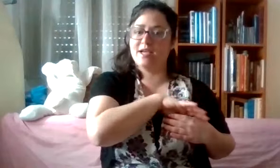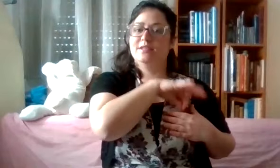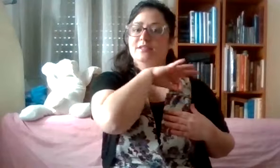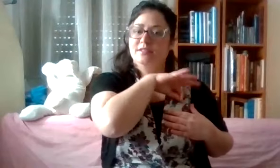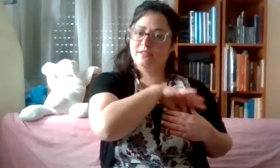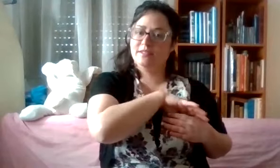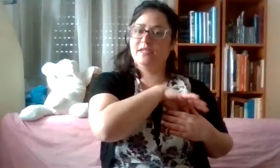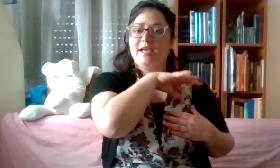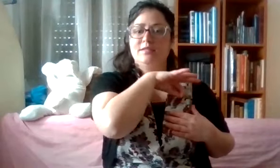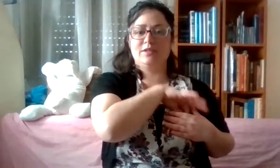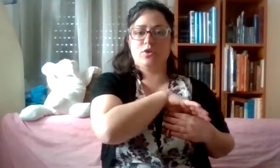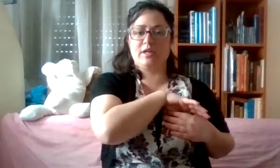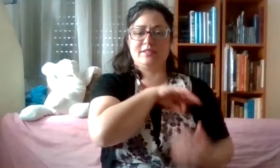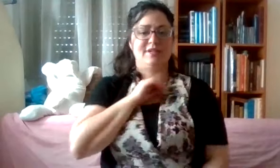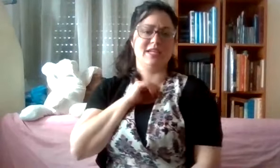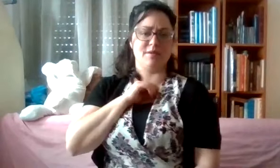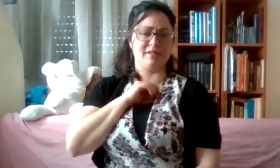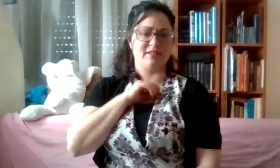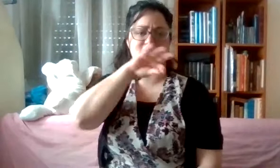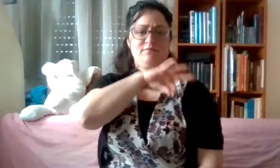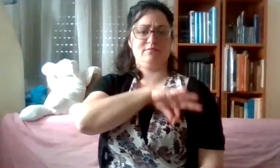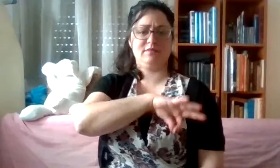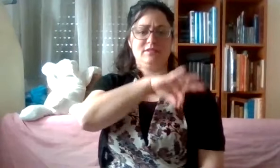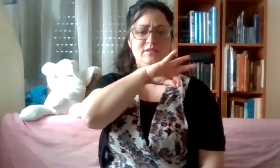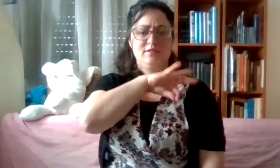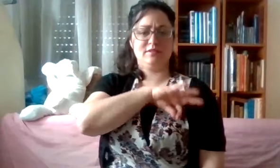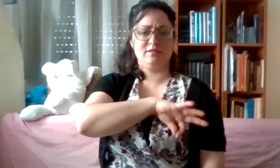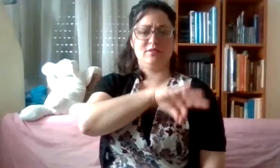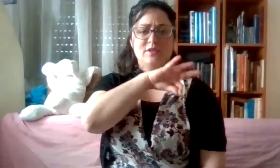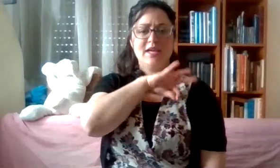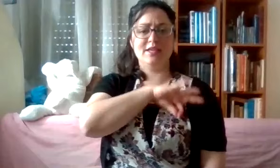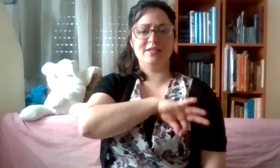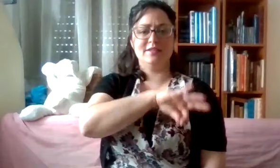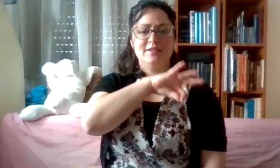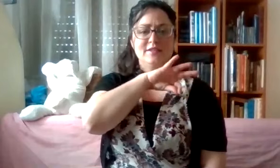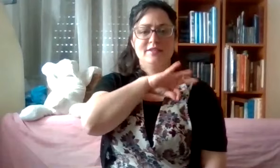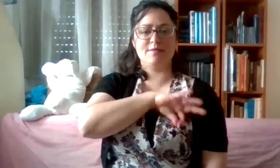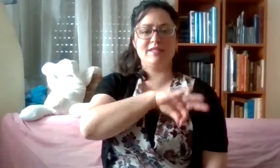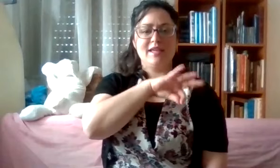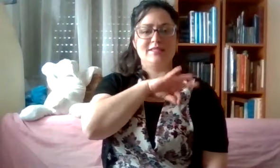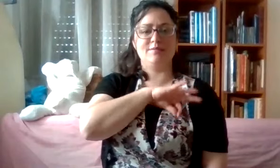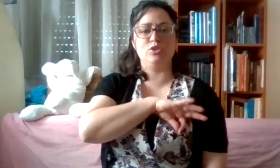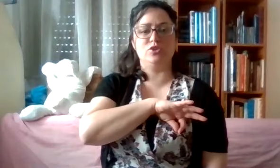את האצבע לתוך הכיס, אבל אין לי באמת כיס. אוקיי? זה מידייה, זה מידות.